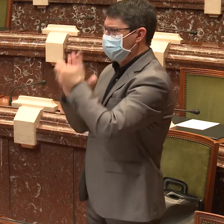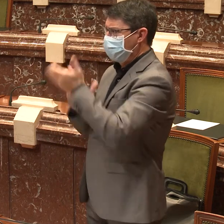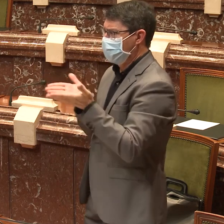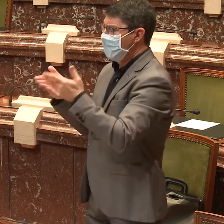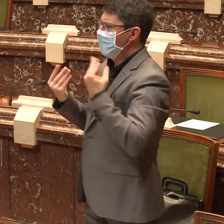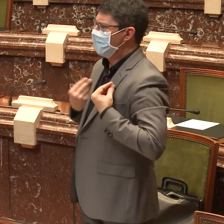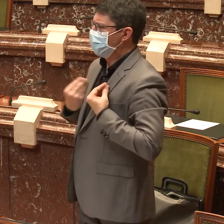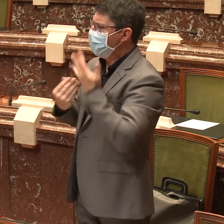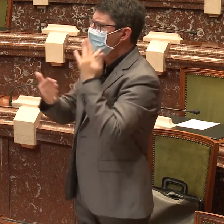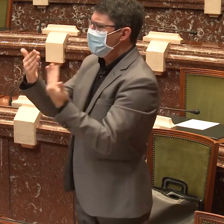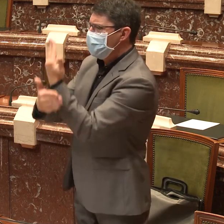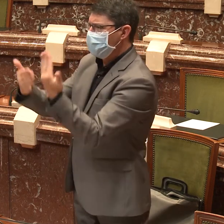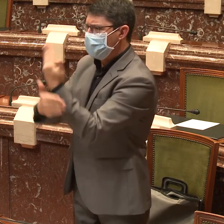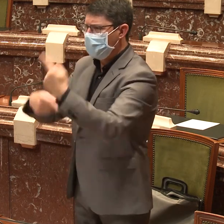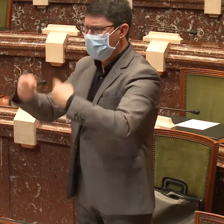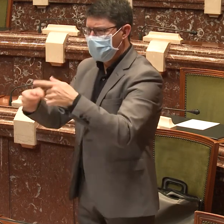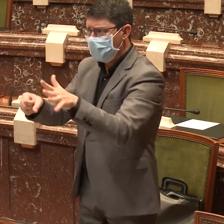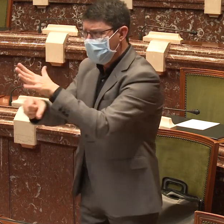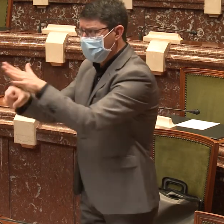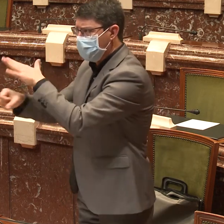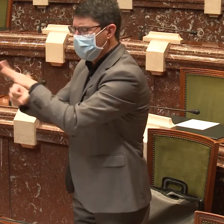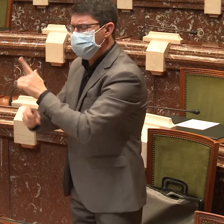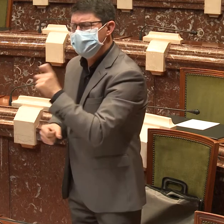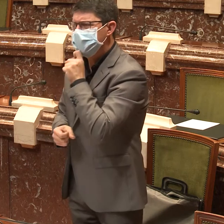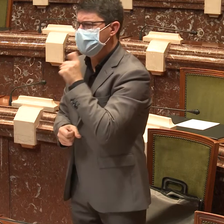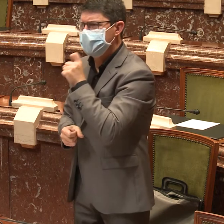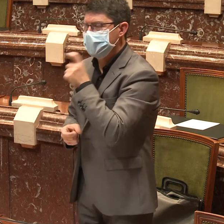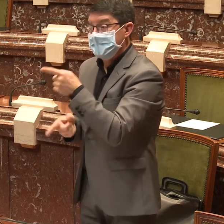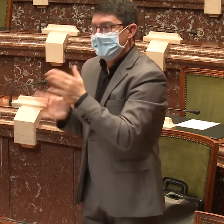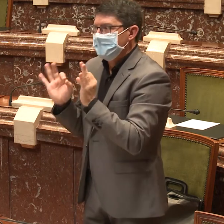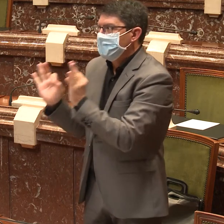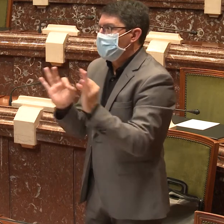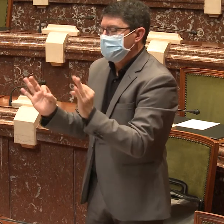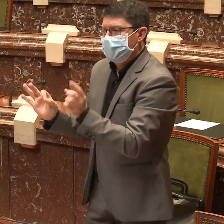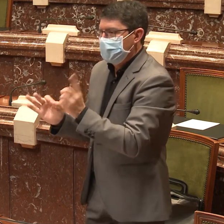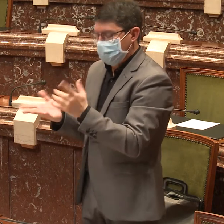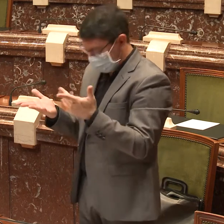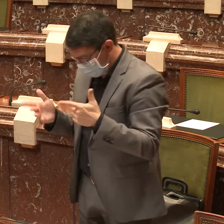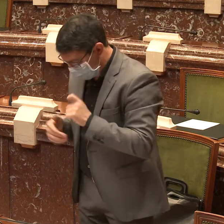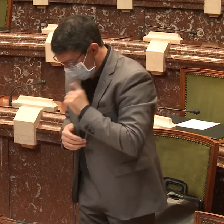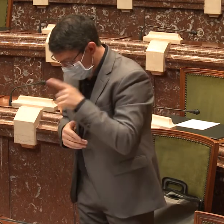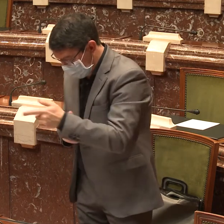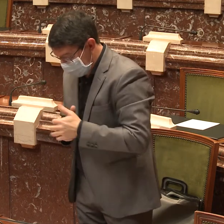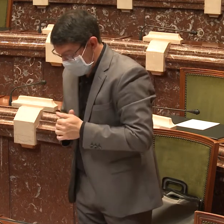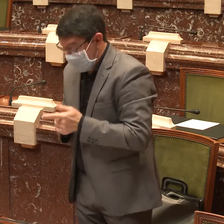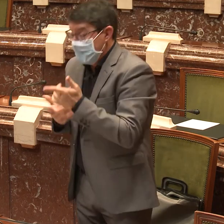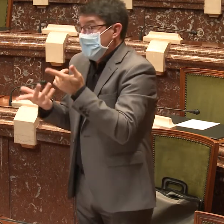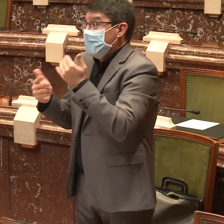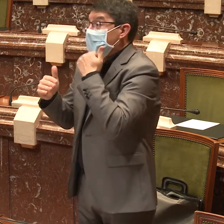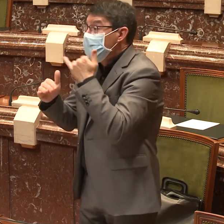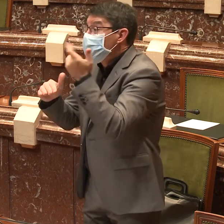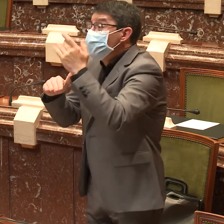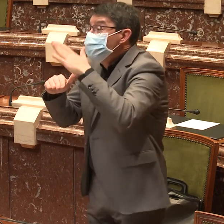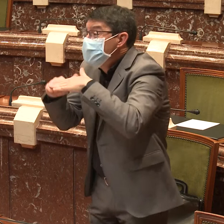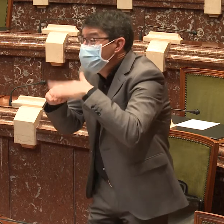para el acceso a la información y a la comunicación en cualquier ámbito de nuestra vida cotidiana, ya que esta premisa no se ha estado cumpliendo, salvo